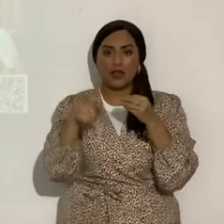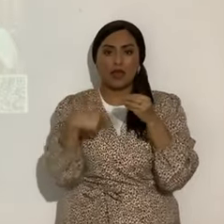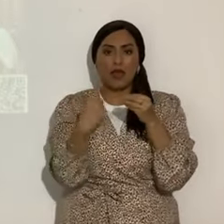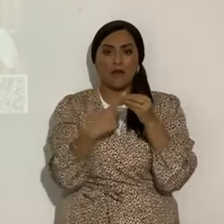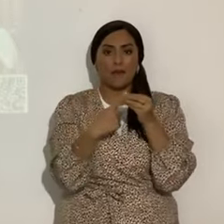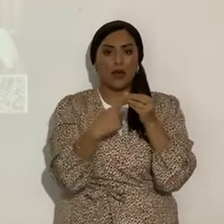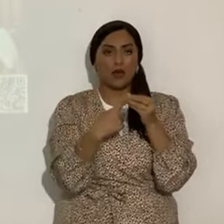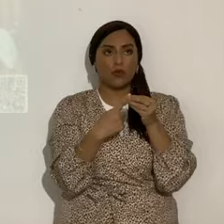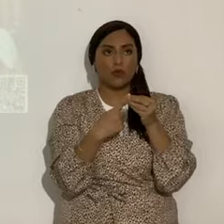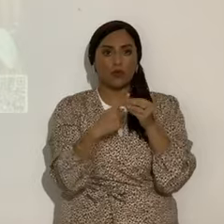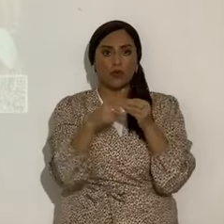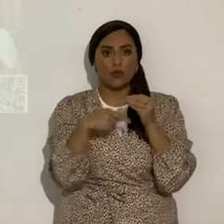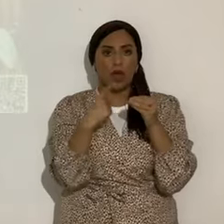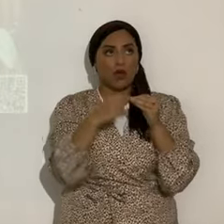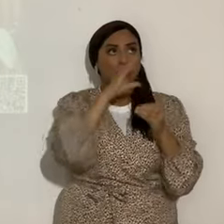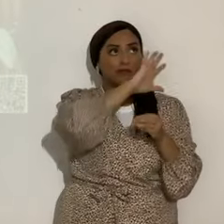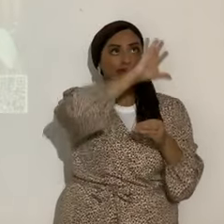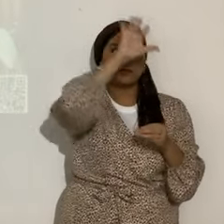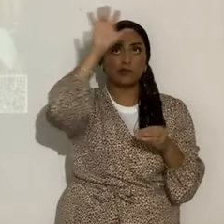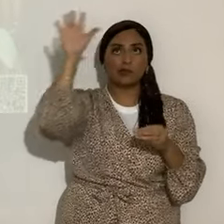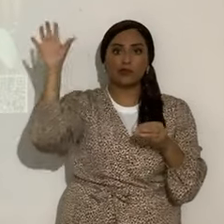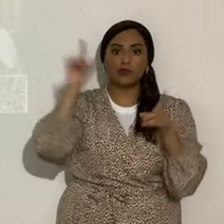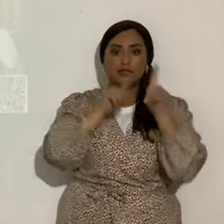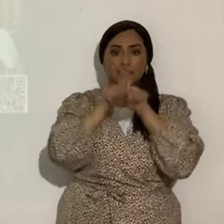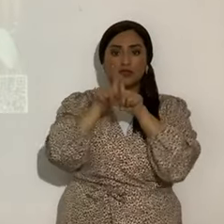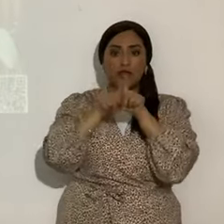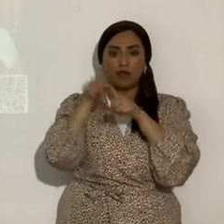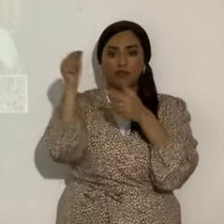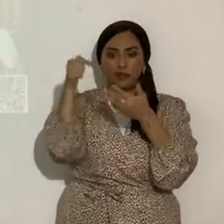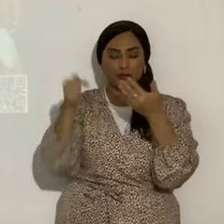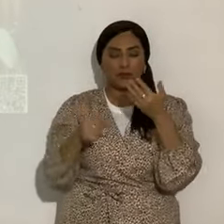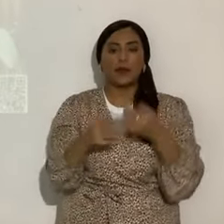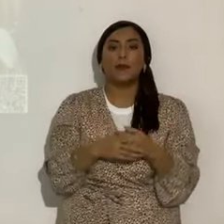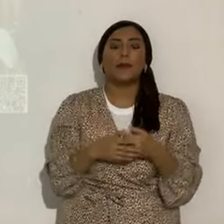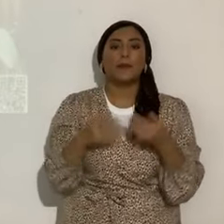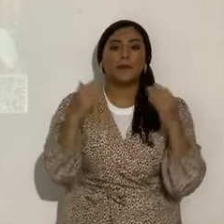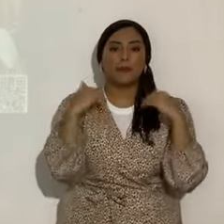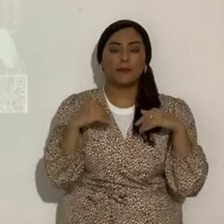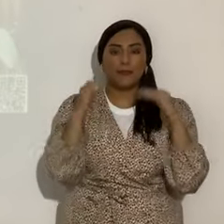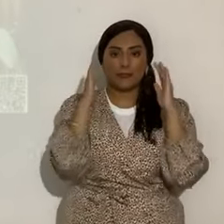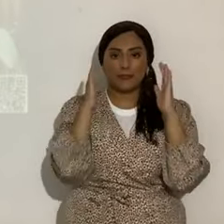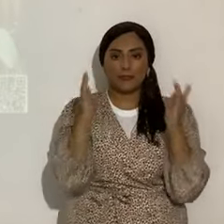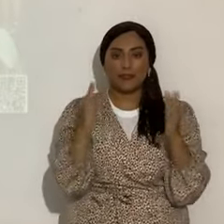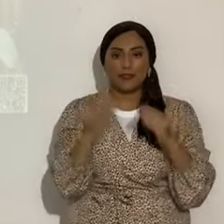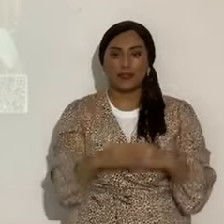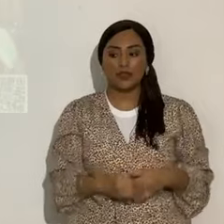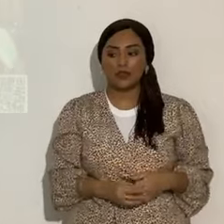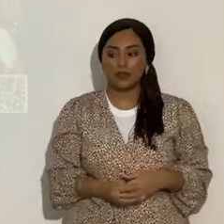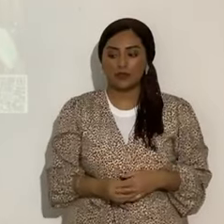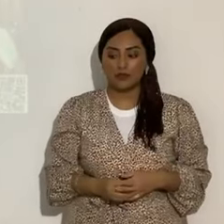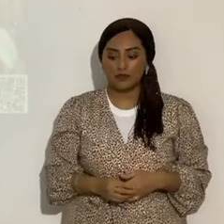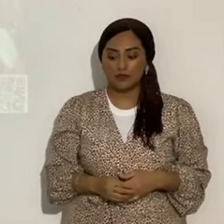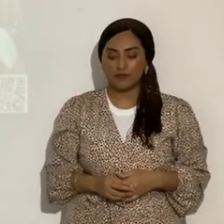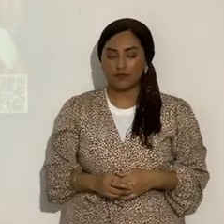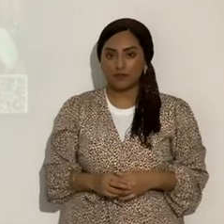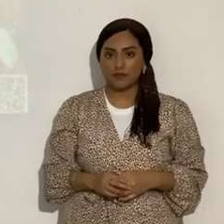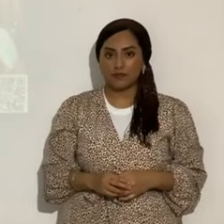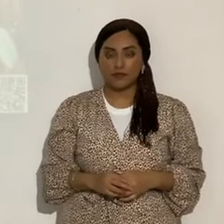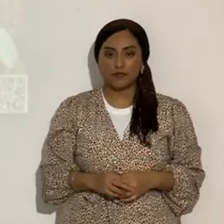bueno, no todo, pero al menos muchas cosas muy interesantes. Ahora pongan mucha atención, como es